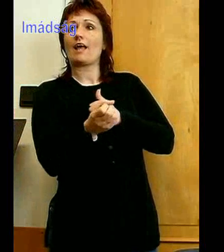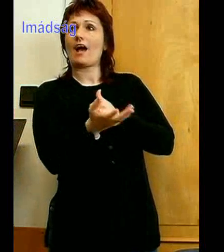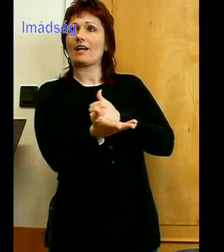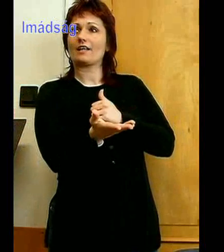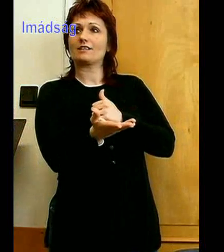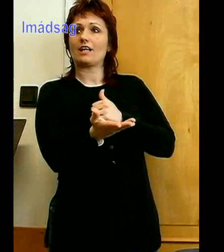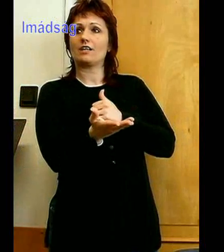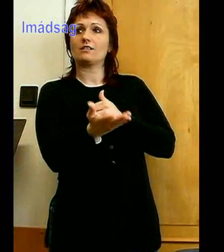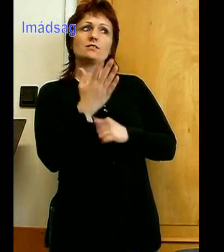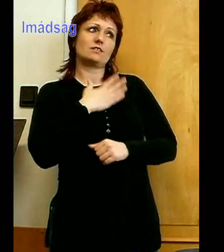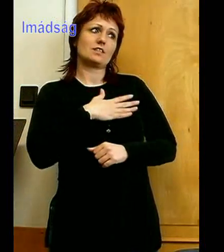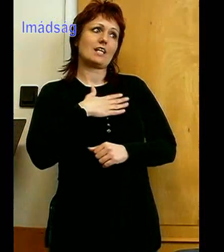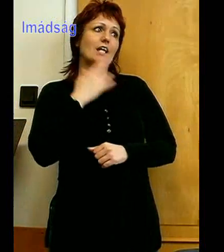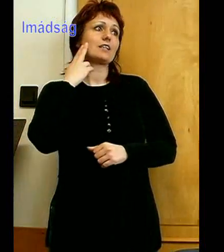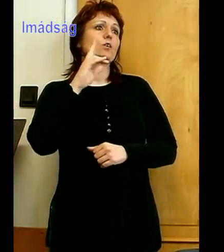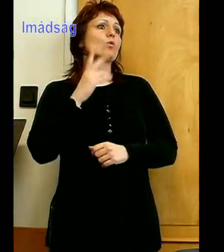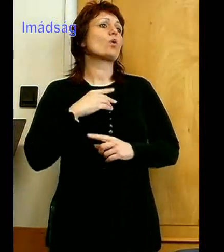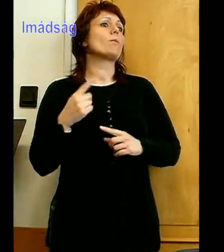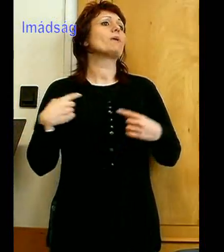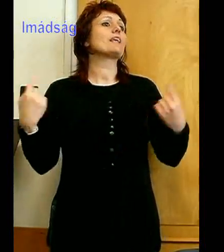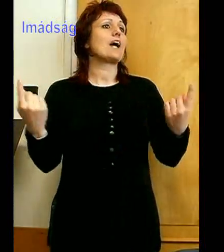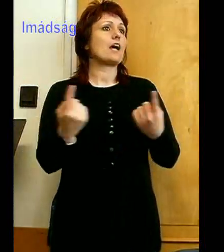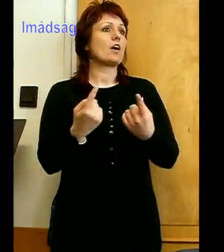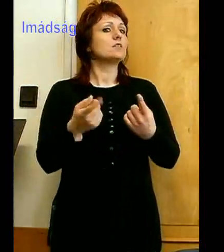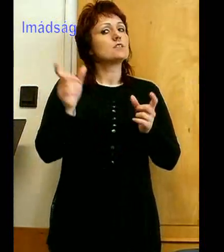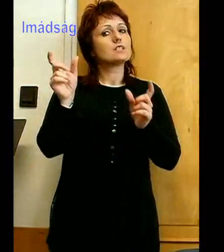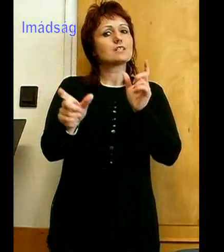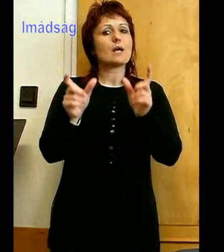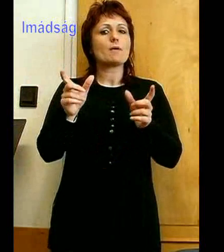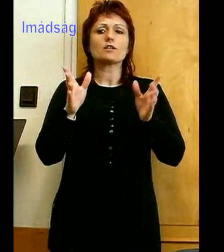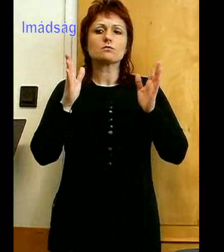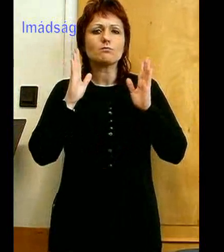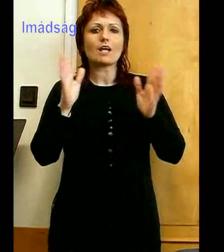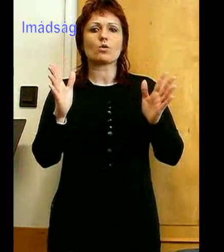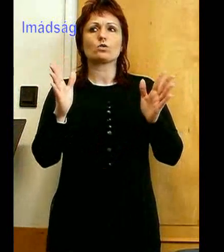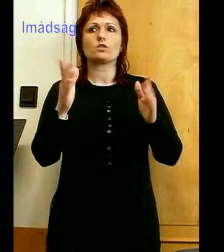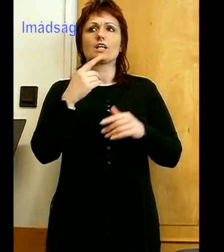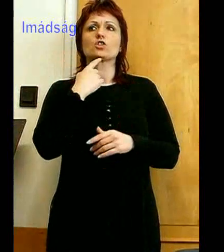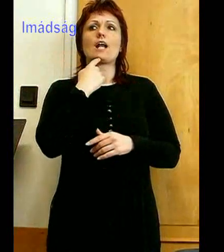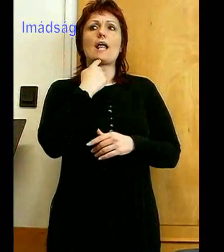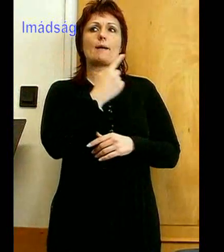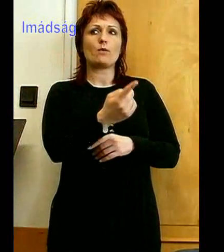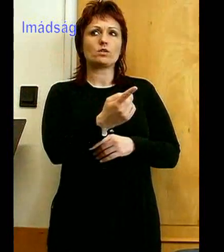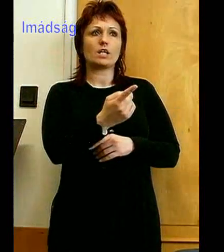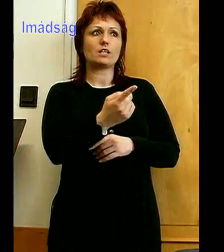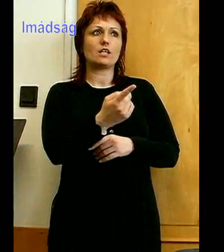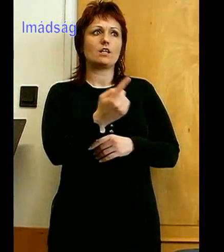Szeretnénk, úrunk, mindjárt személyes meggyőződéssel elmondani, itt állunk előtted,